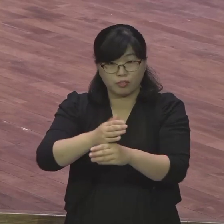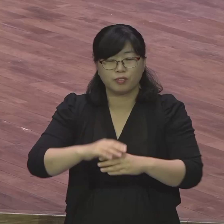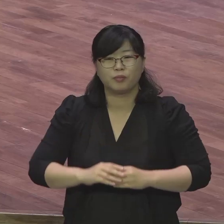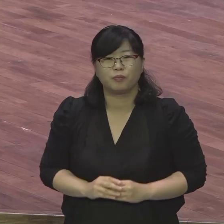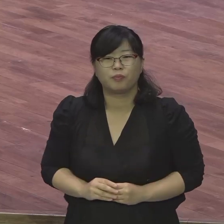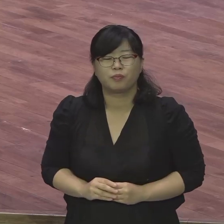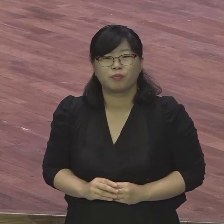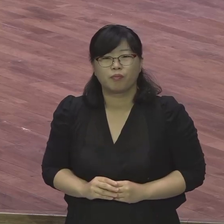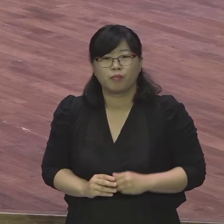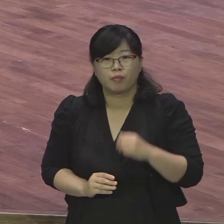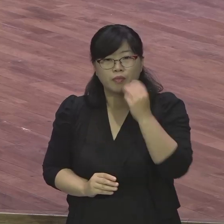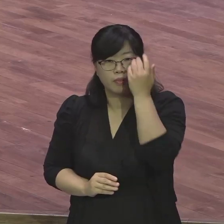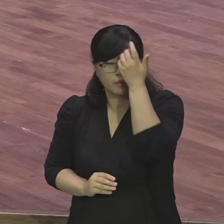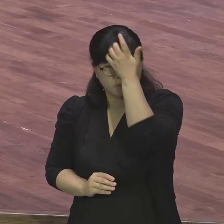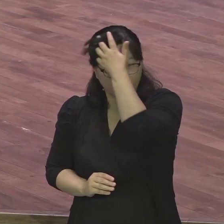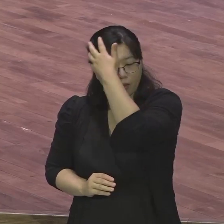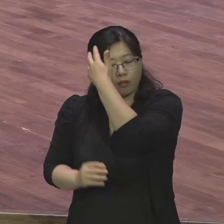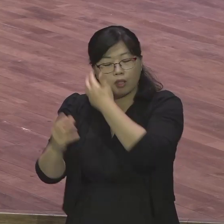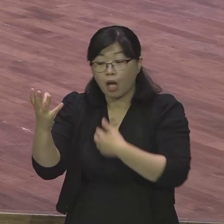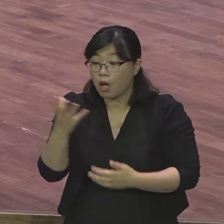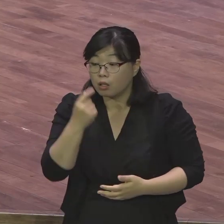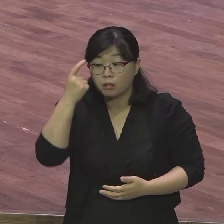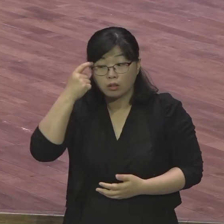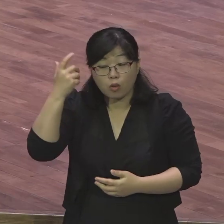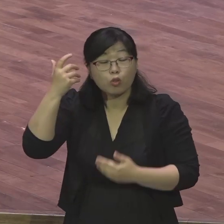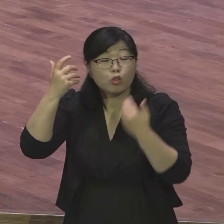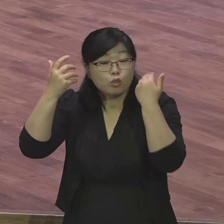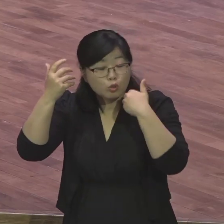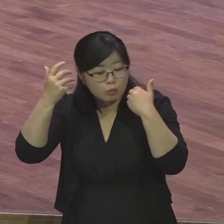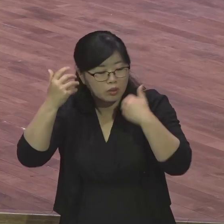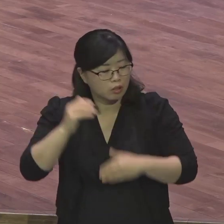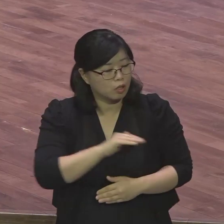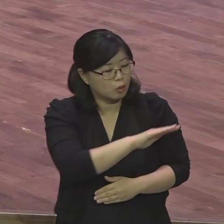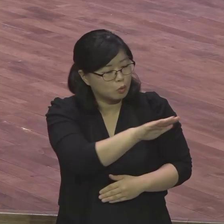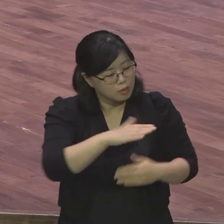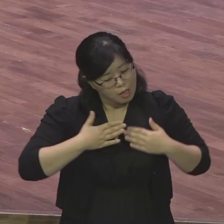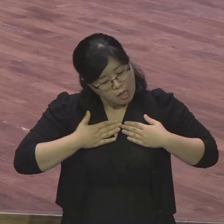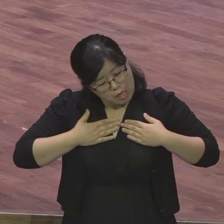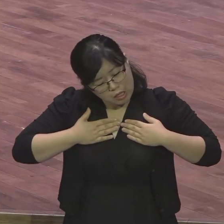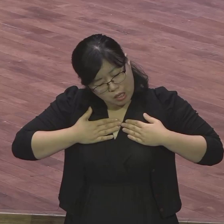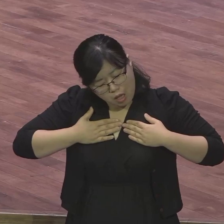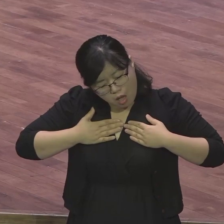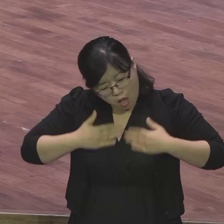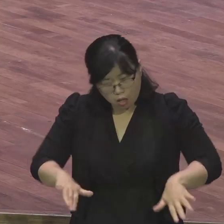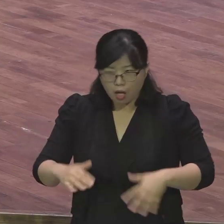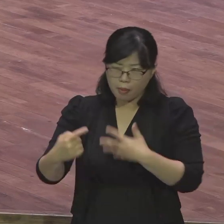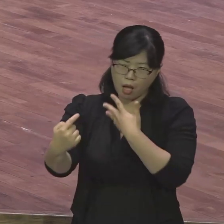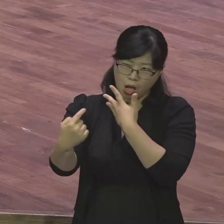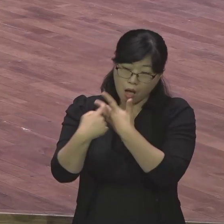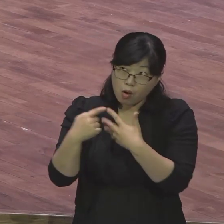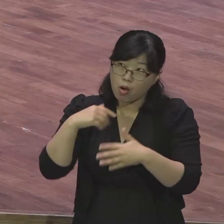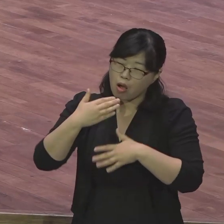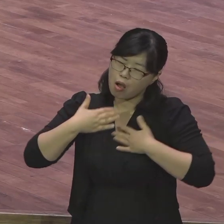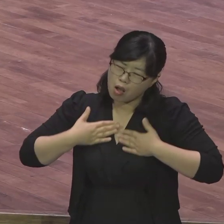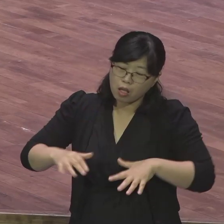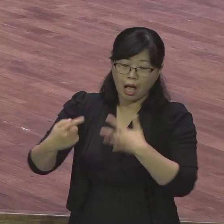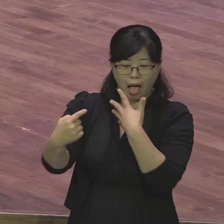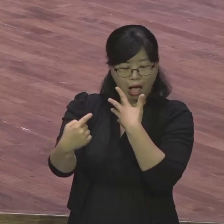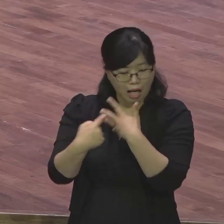연약함을 아시고 도우시고 말할 수 없는 탄식으로 지금도 우리를